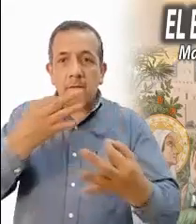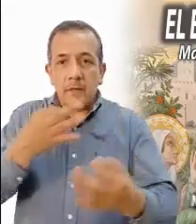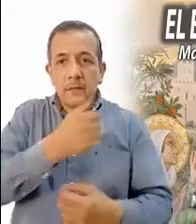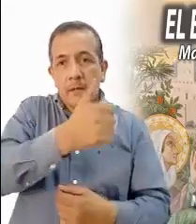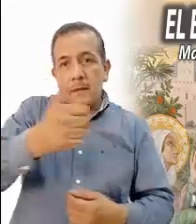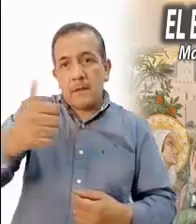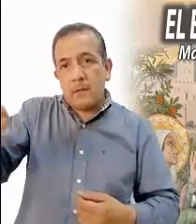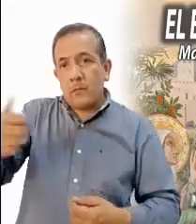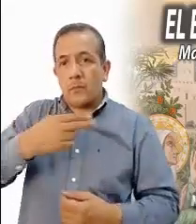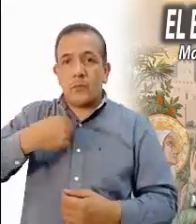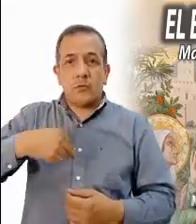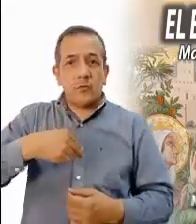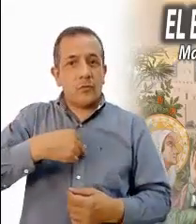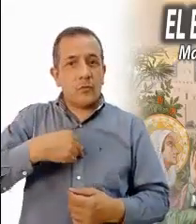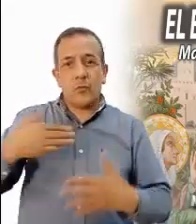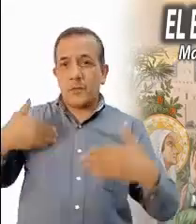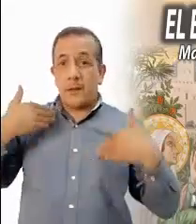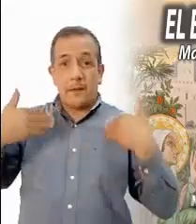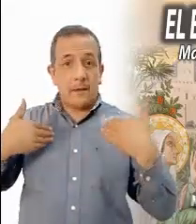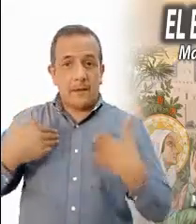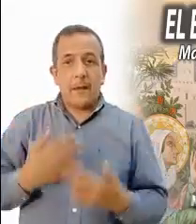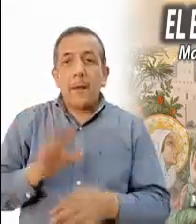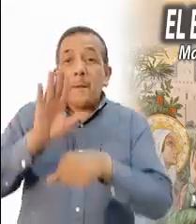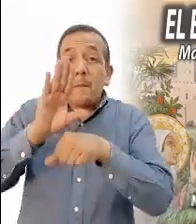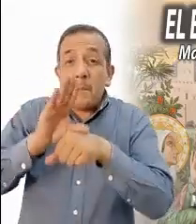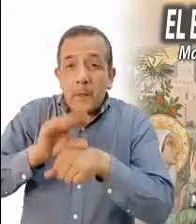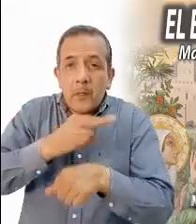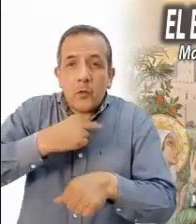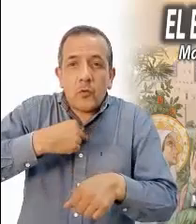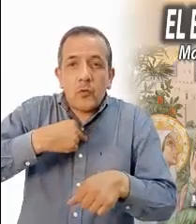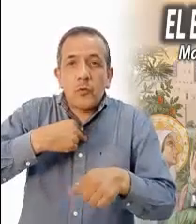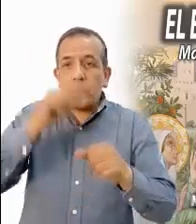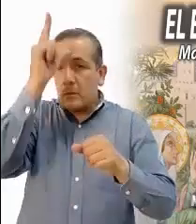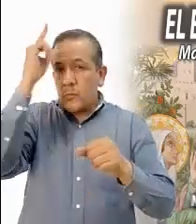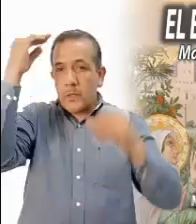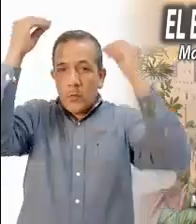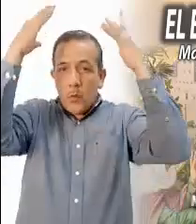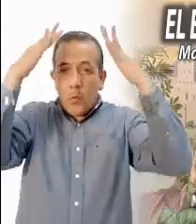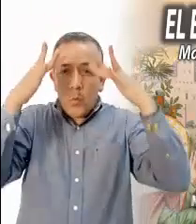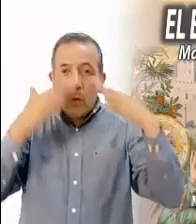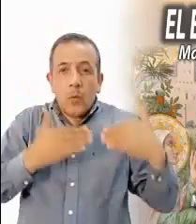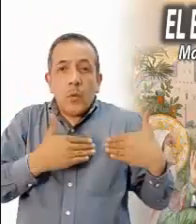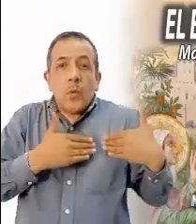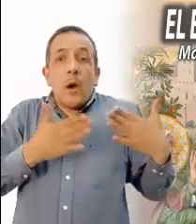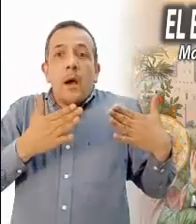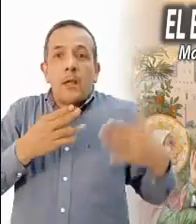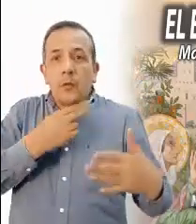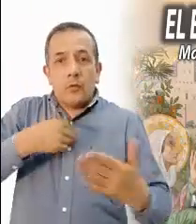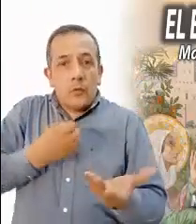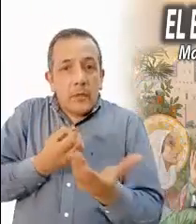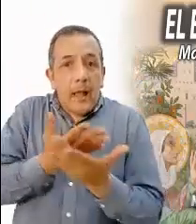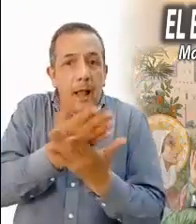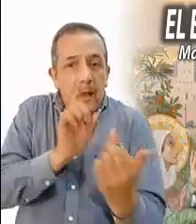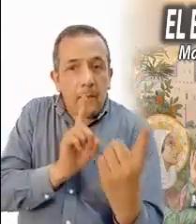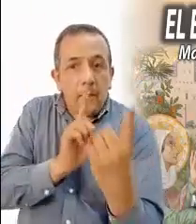de nosotros. También nosotros dejemos que nos invade el espíritu y salgamos al encuentro de los hermanos